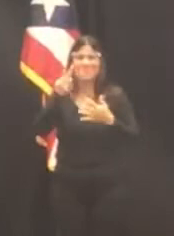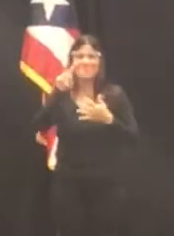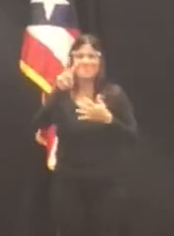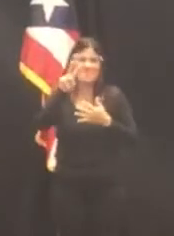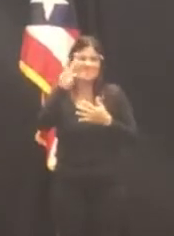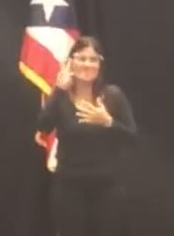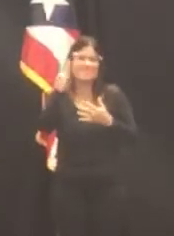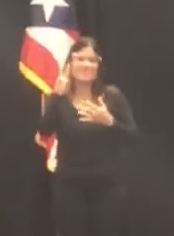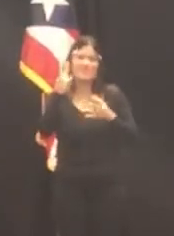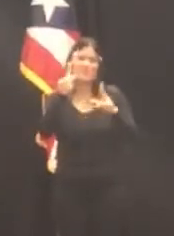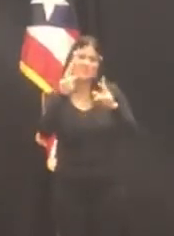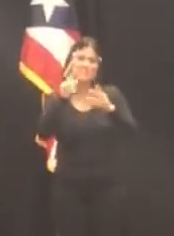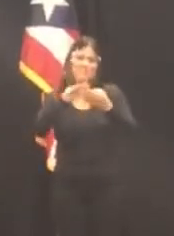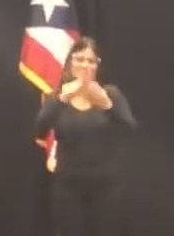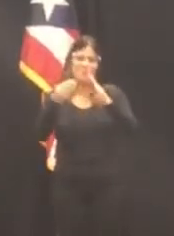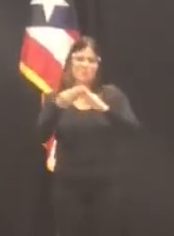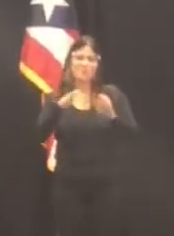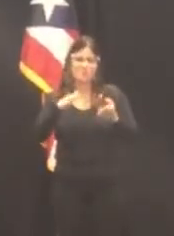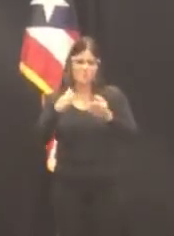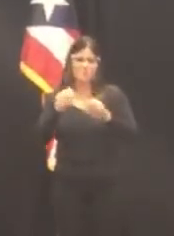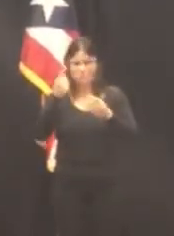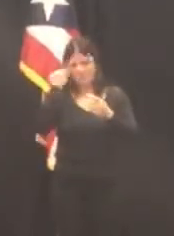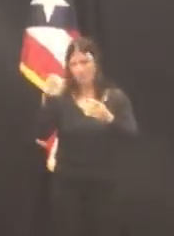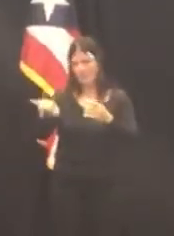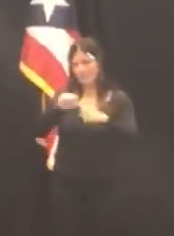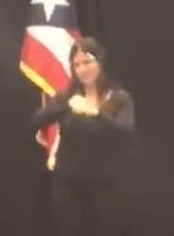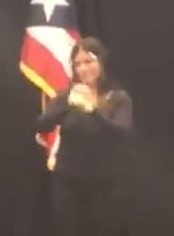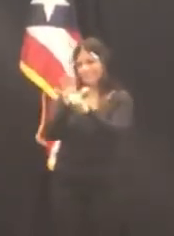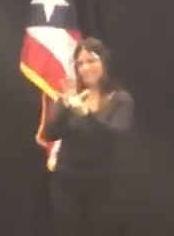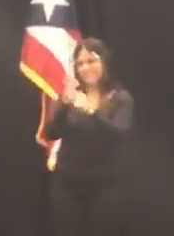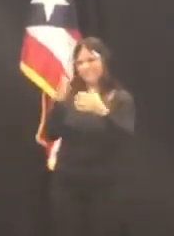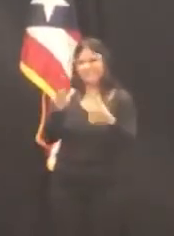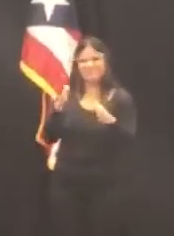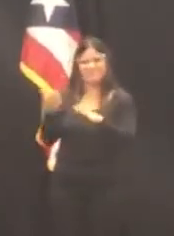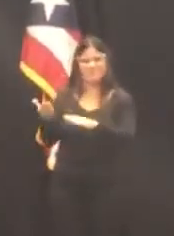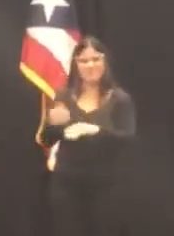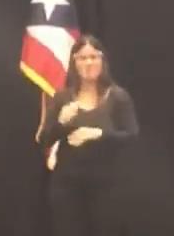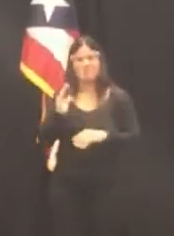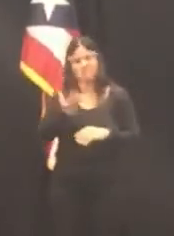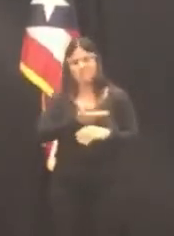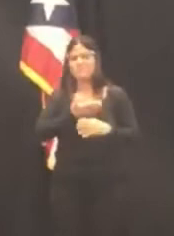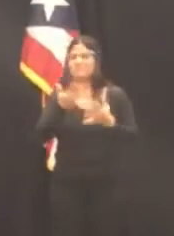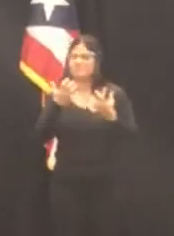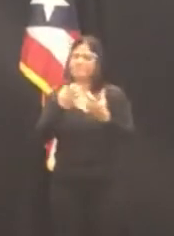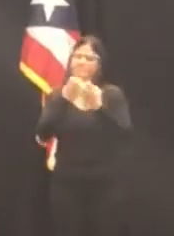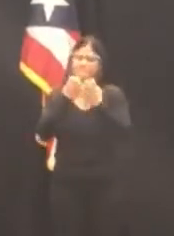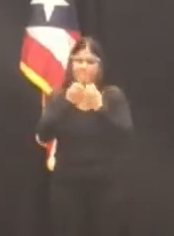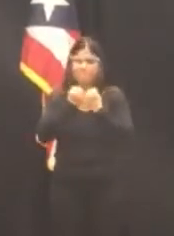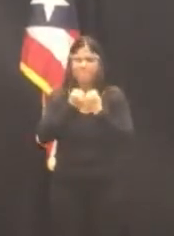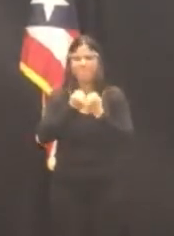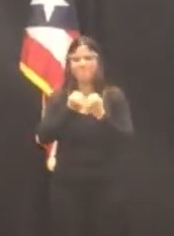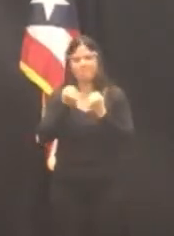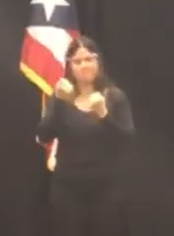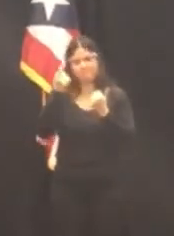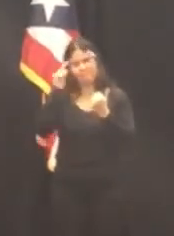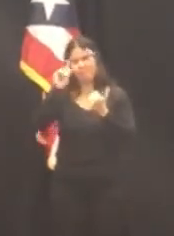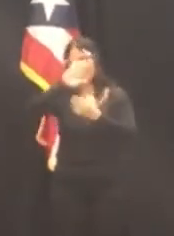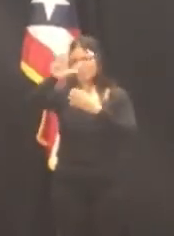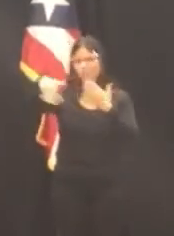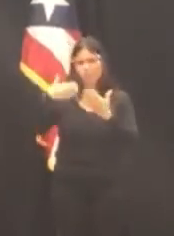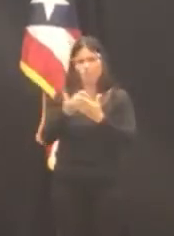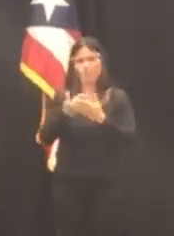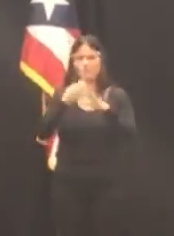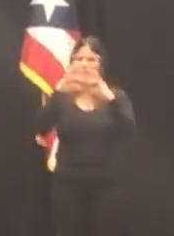resultado del COVID-19. Así que nuestros dos abrazos solidarios para todos ellos, todos esos familiares,